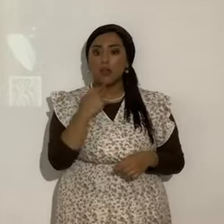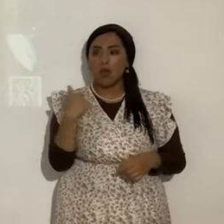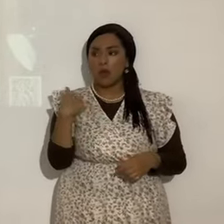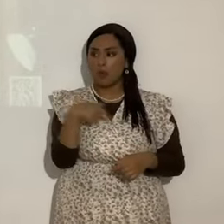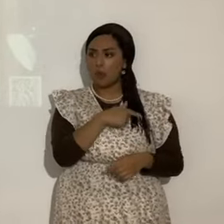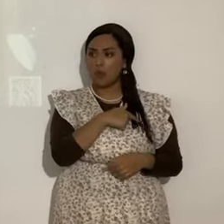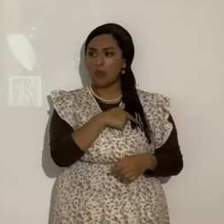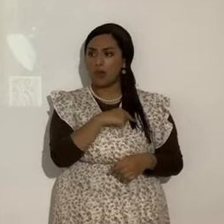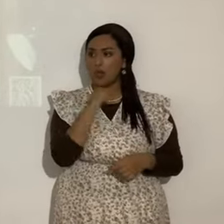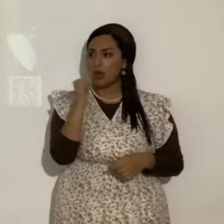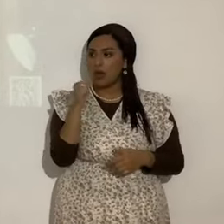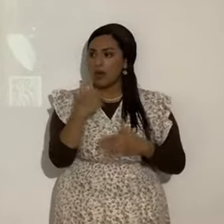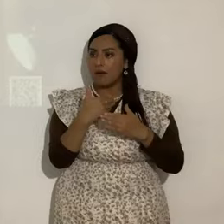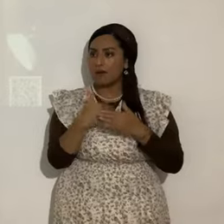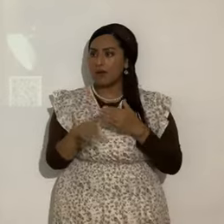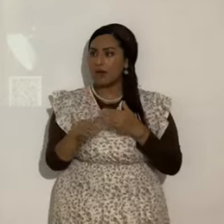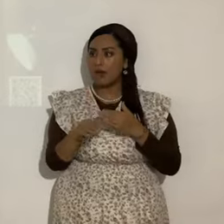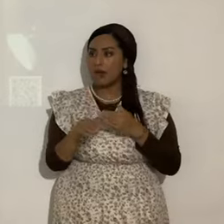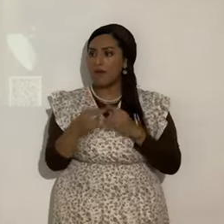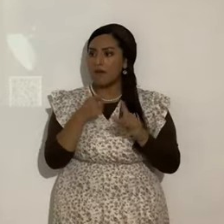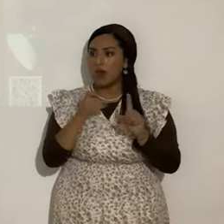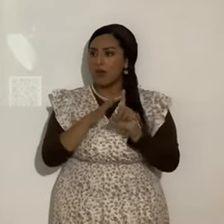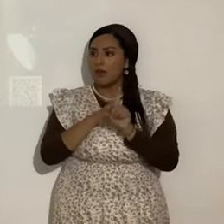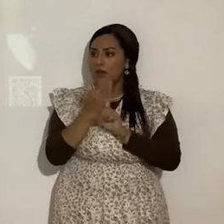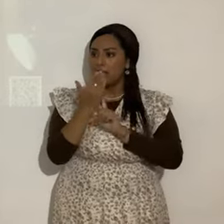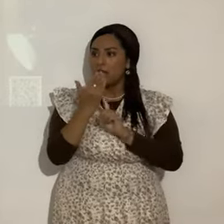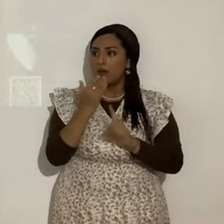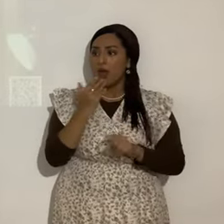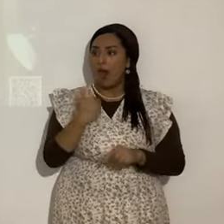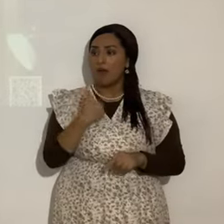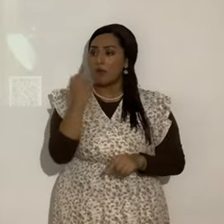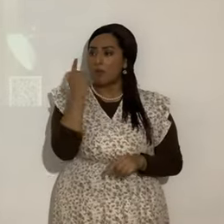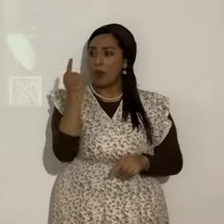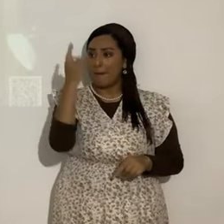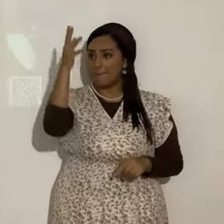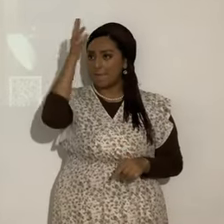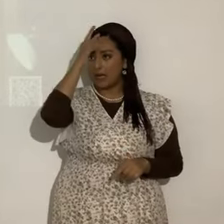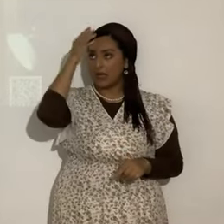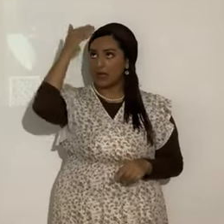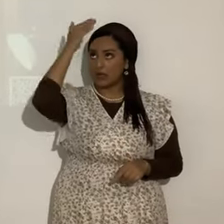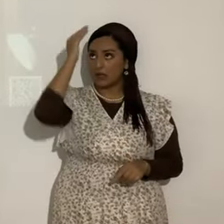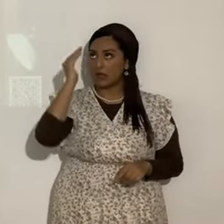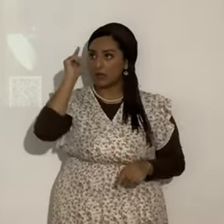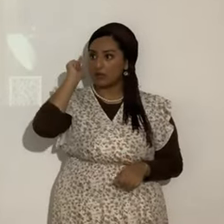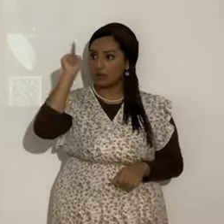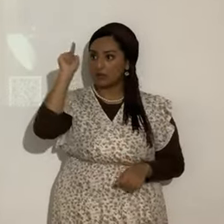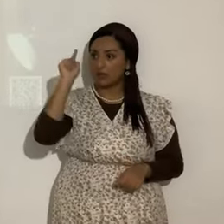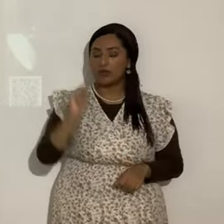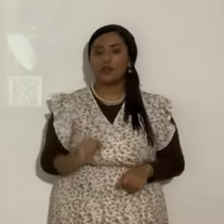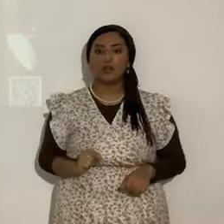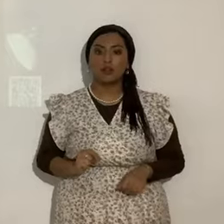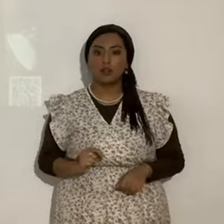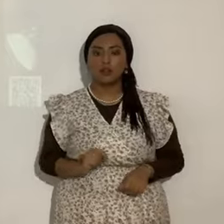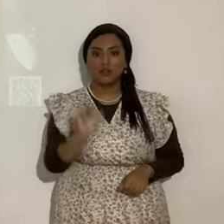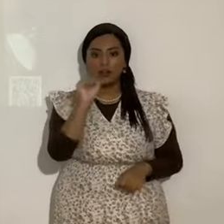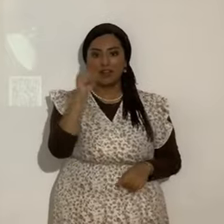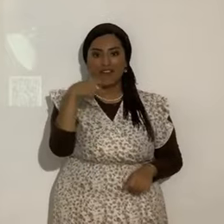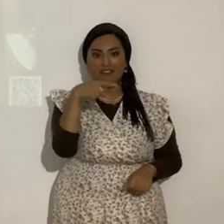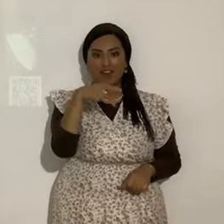nacidos de fornicación un padre tenemos que es Elohim aquí lógico que fue una indirecta